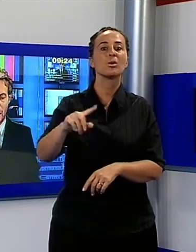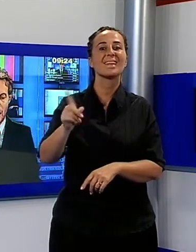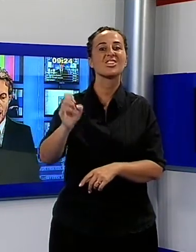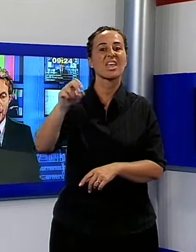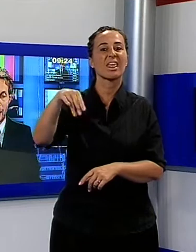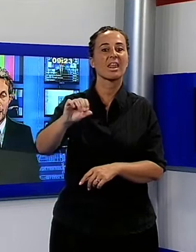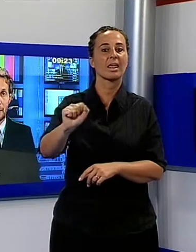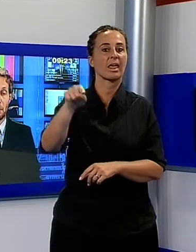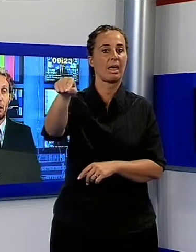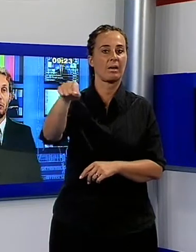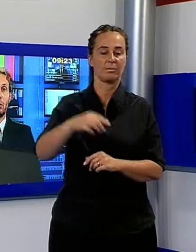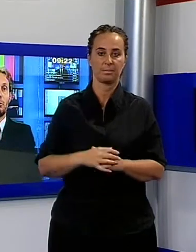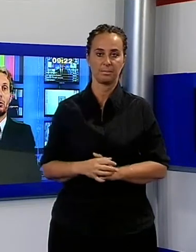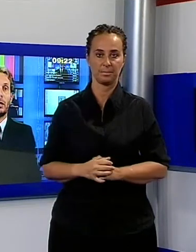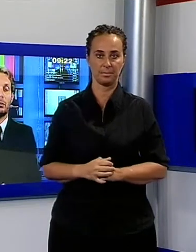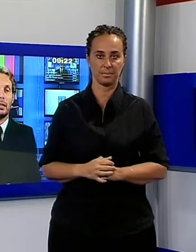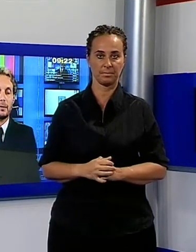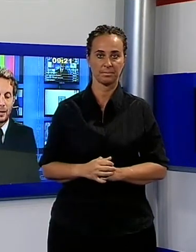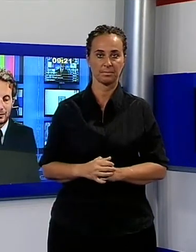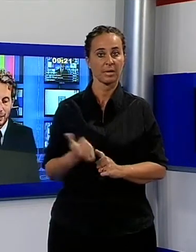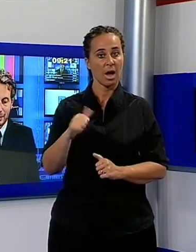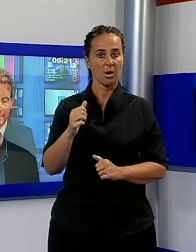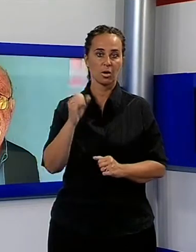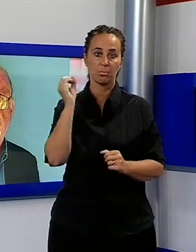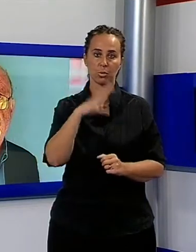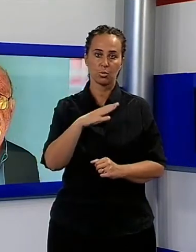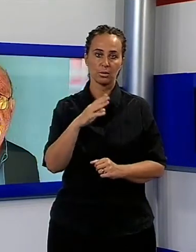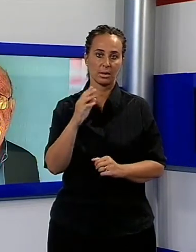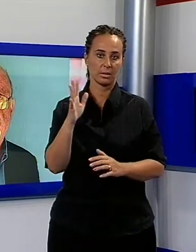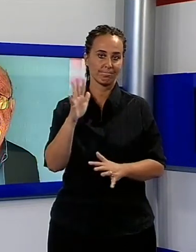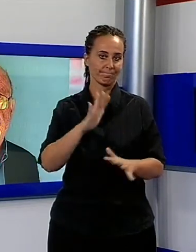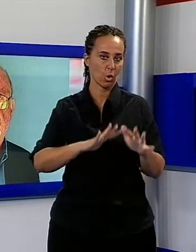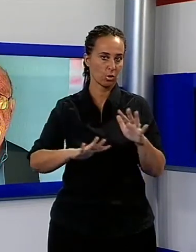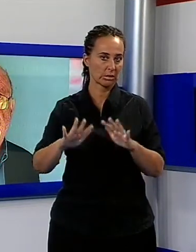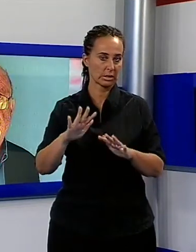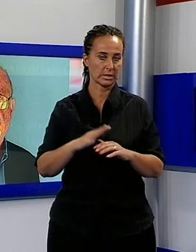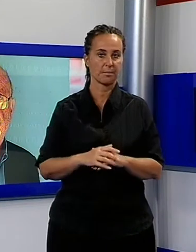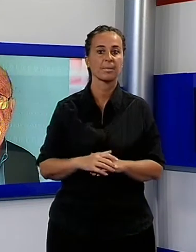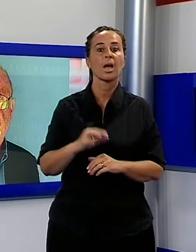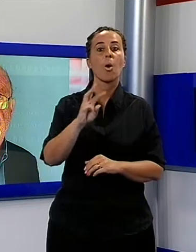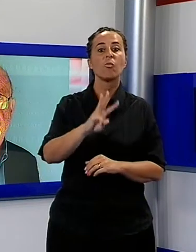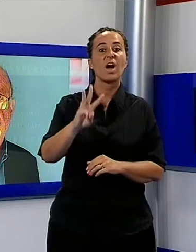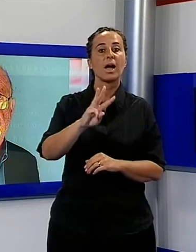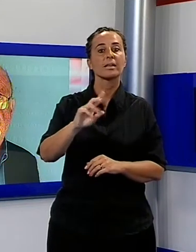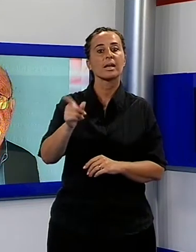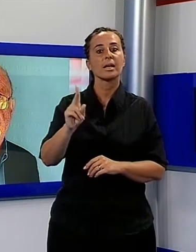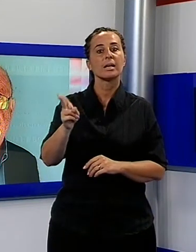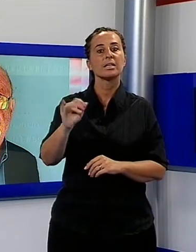A proposito di brutte notizie se ne è andato a 67 anni Walter Ghiselli, via Reggino, da sempre protagonista